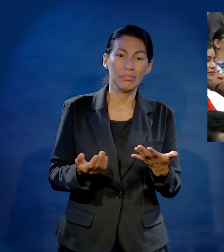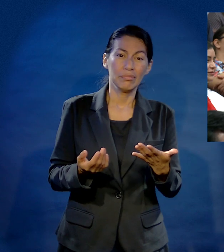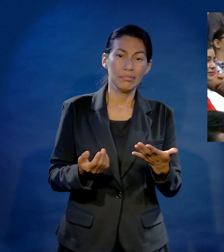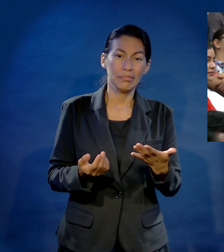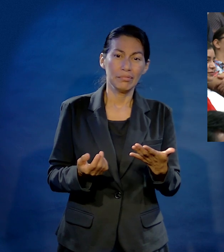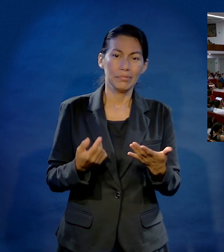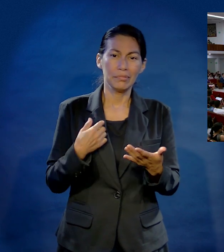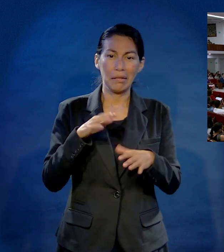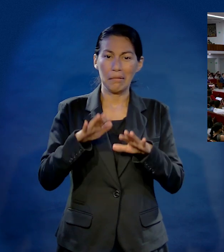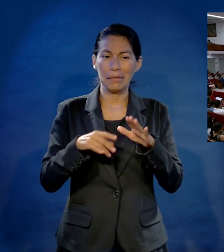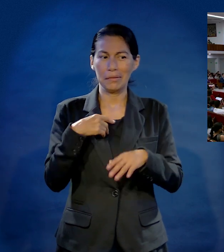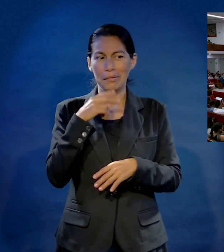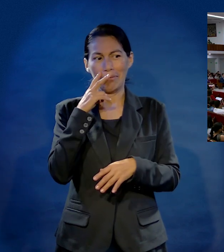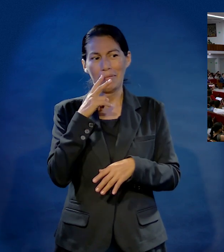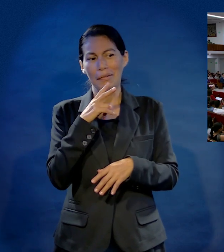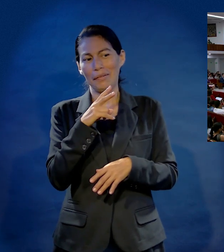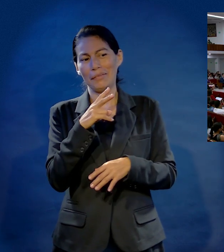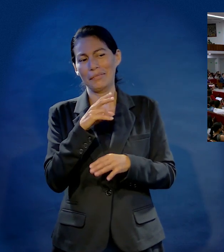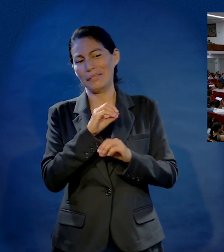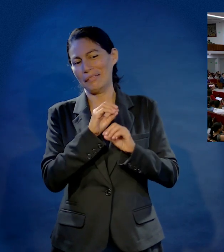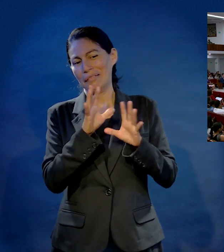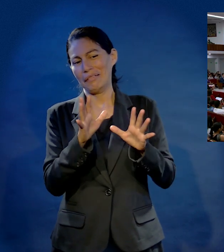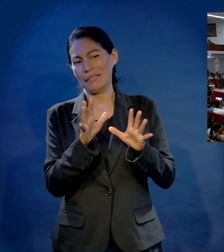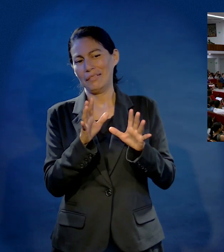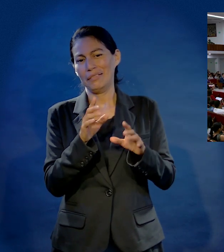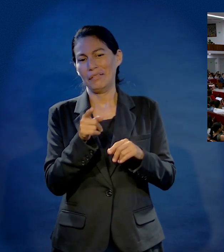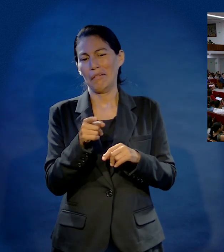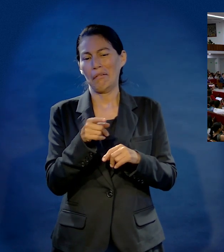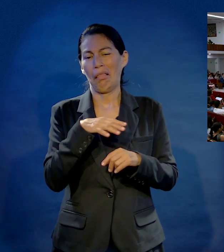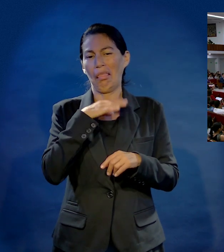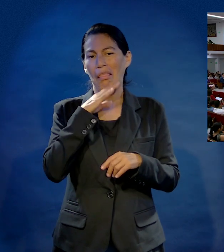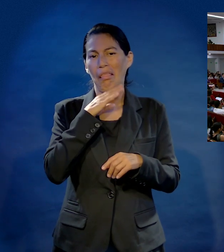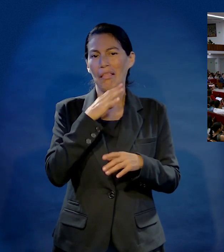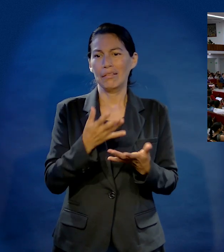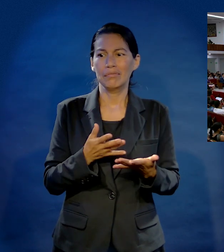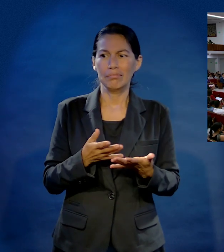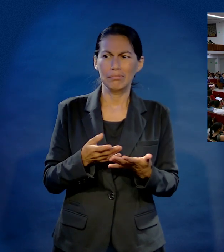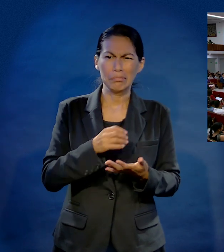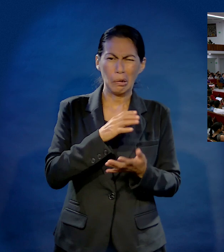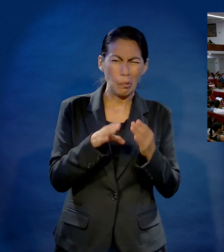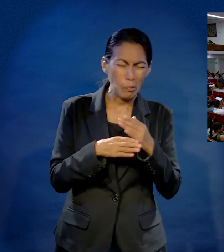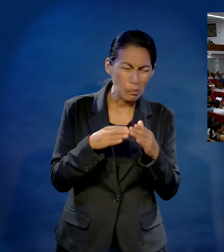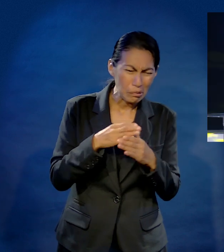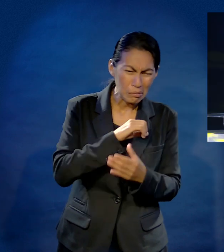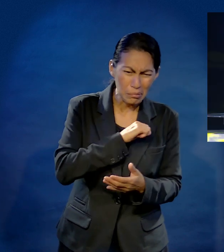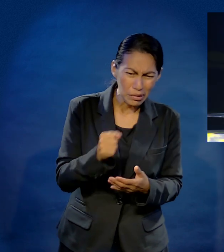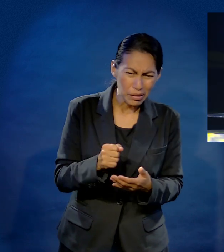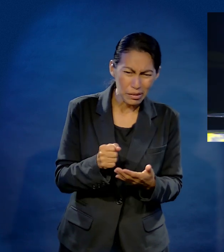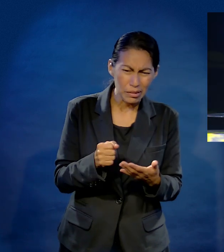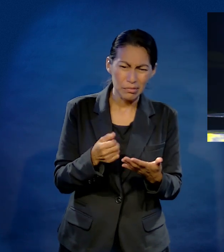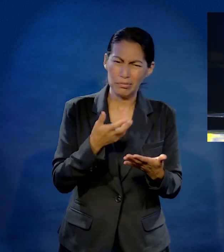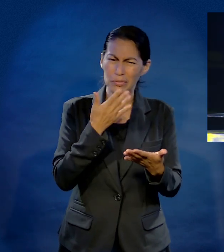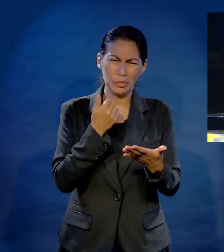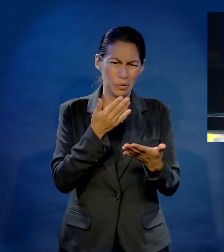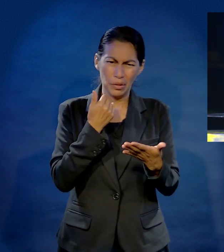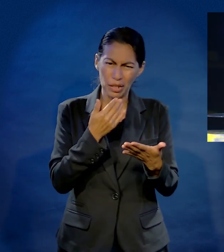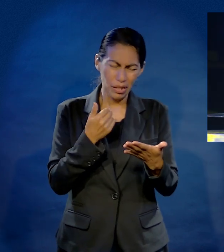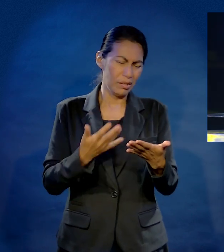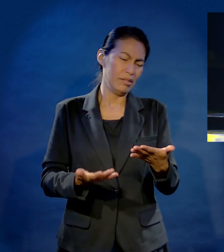Y lo ven, ¿no? Lo ven. A veces yo los veo a distancia, a kilómetros, pero ellos no los ven. Ay, pastor, que no hay defectos.